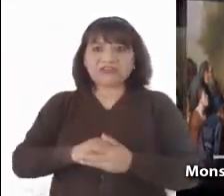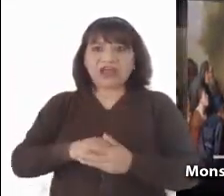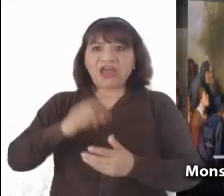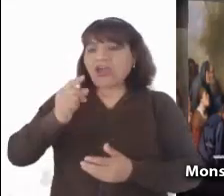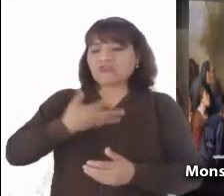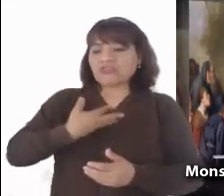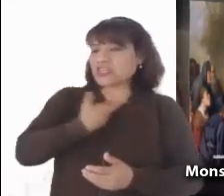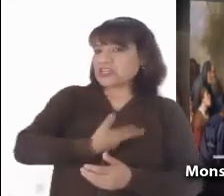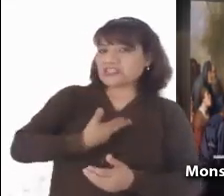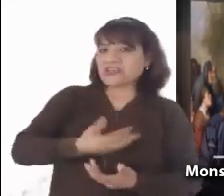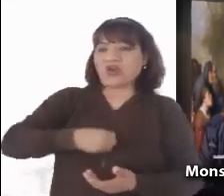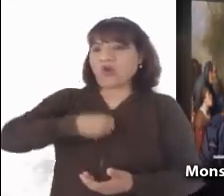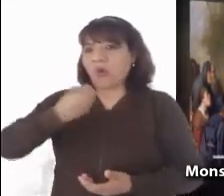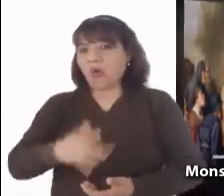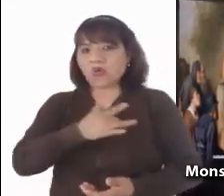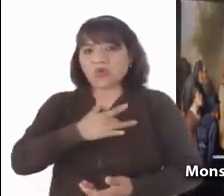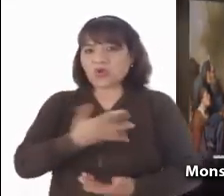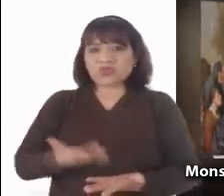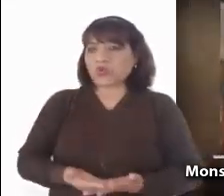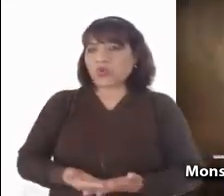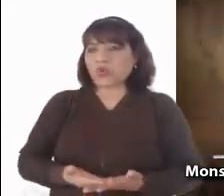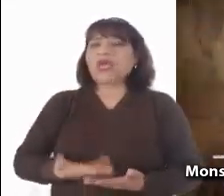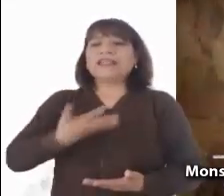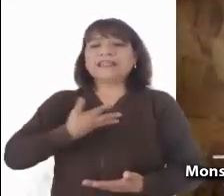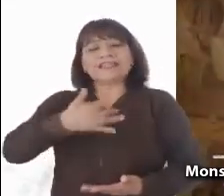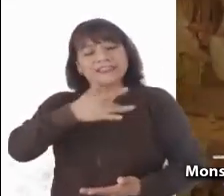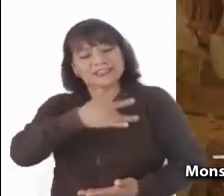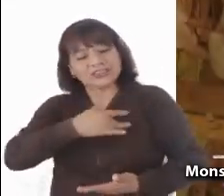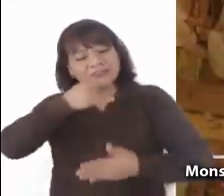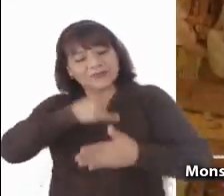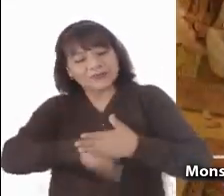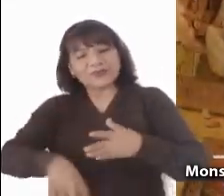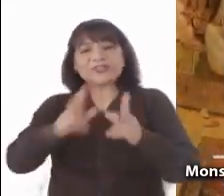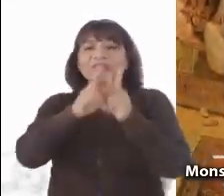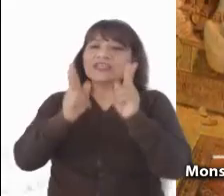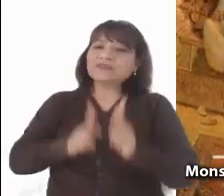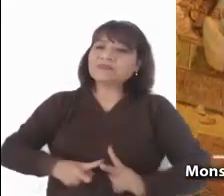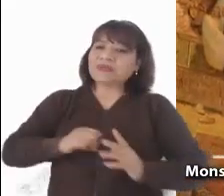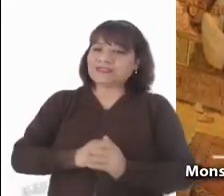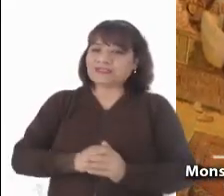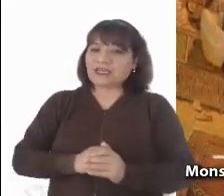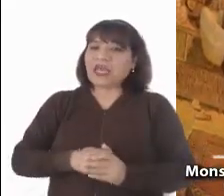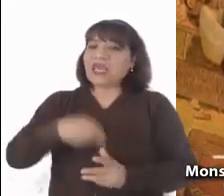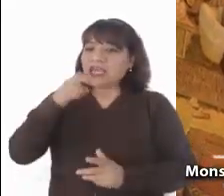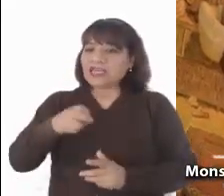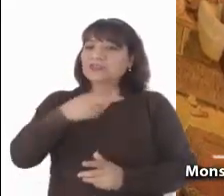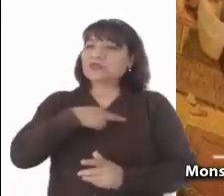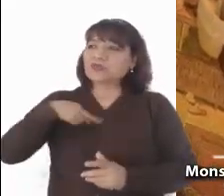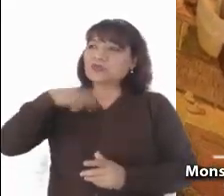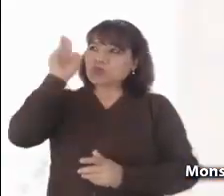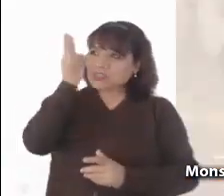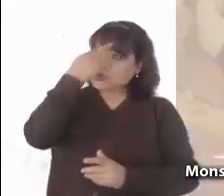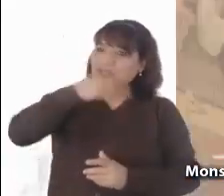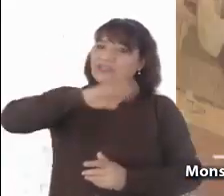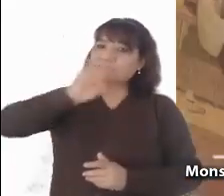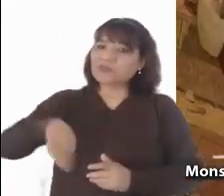odios, sin resentimientos, con una gran paz interior. Contemplemos hoy el martirio de San